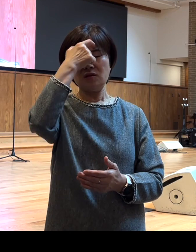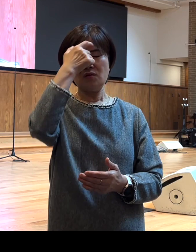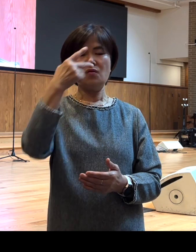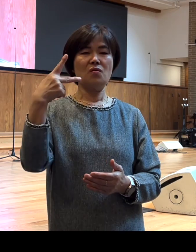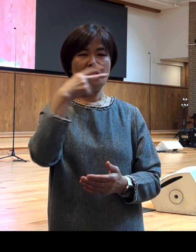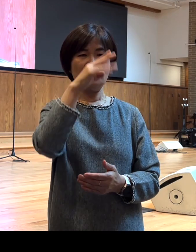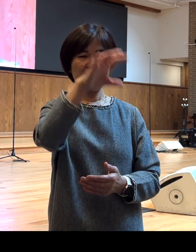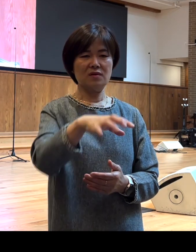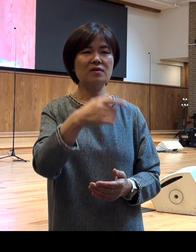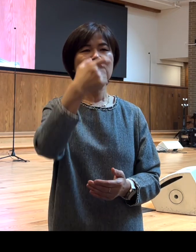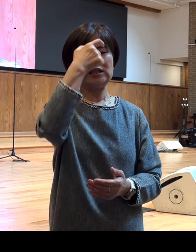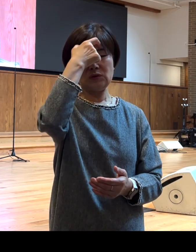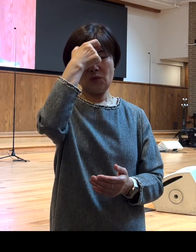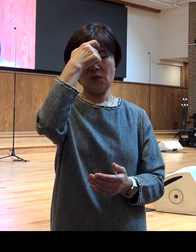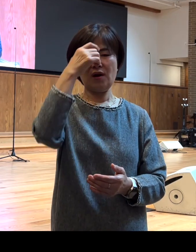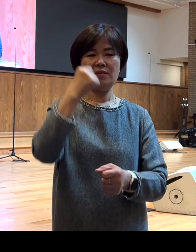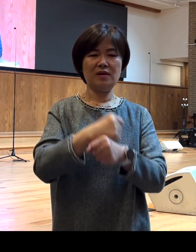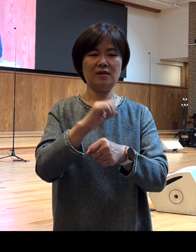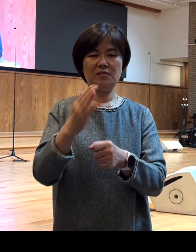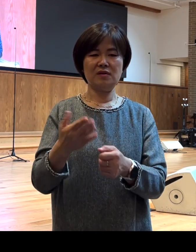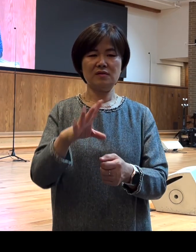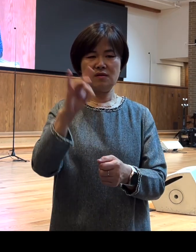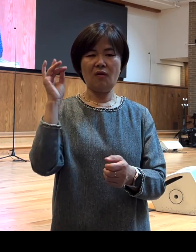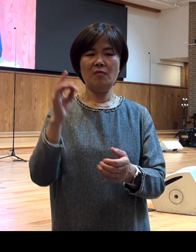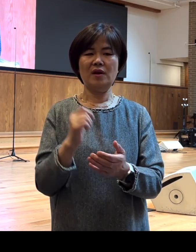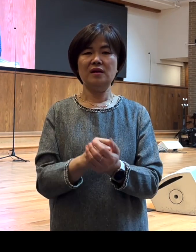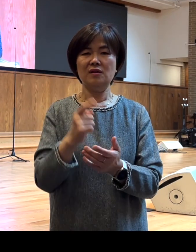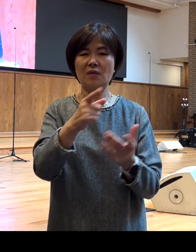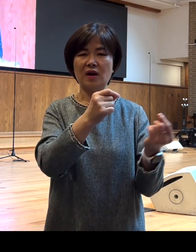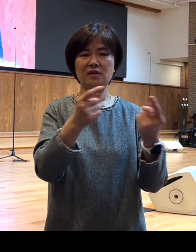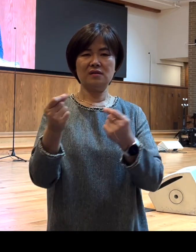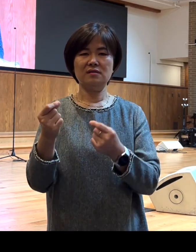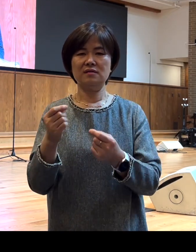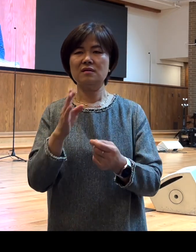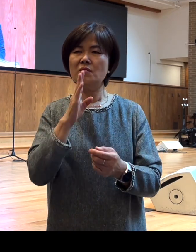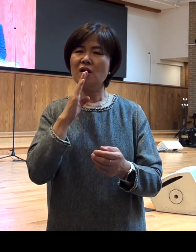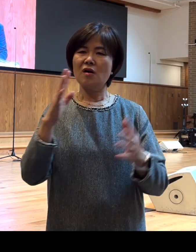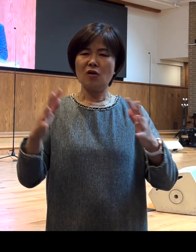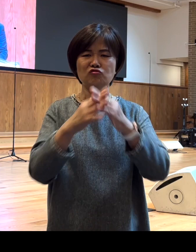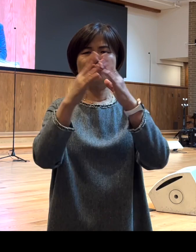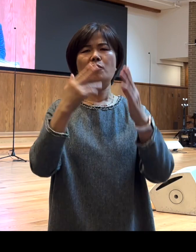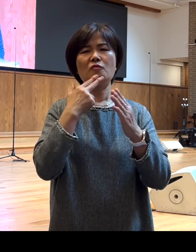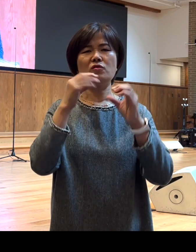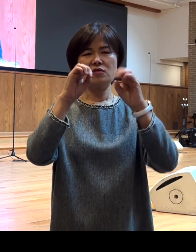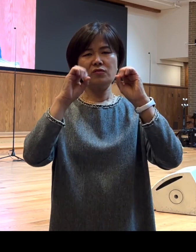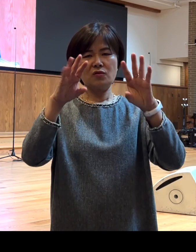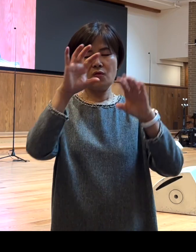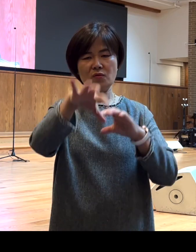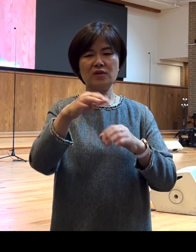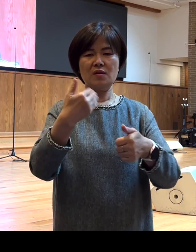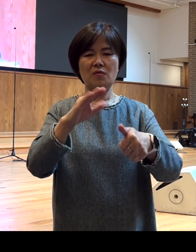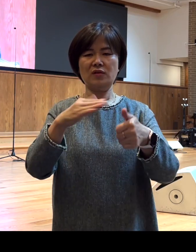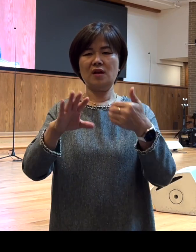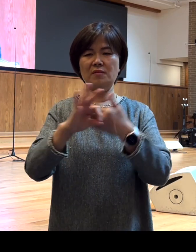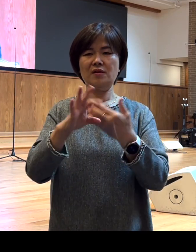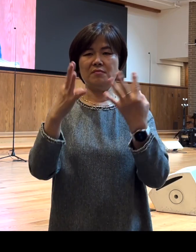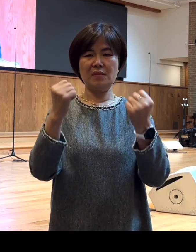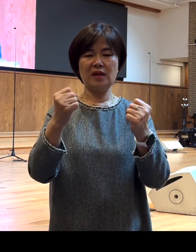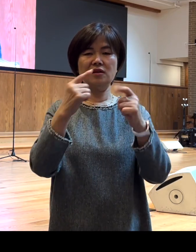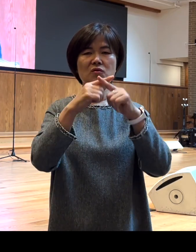기도하면서 처음에는 그런 흥분이 있었어요 건축을 안 하고 선교지에 보내면 많은 교회를 짓고